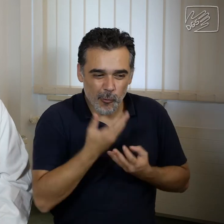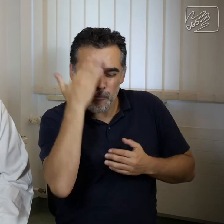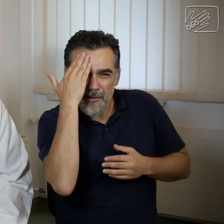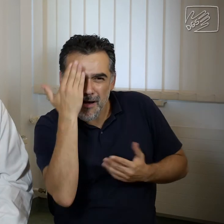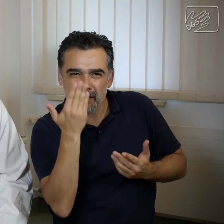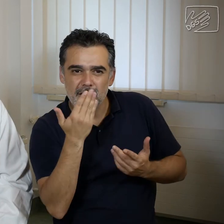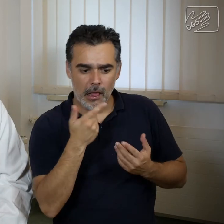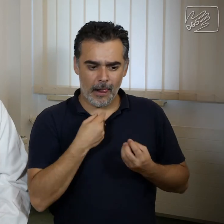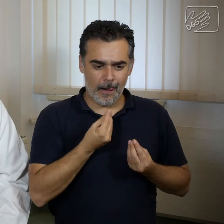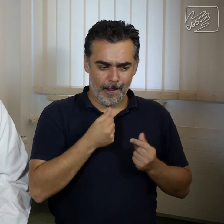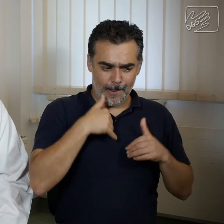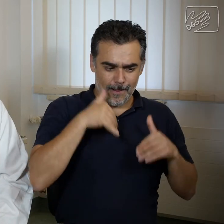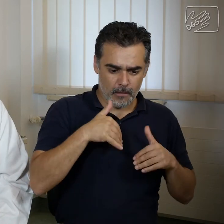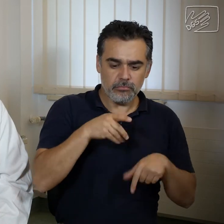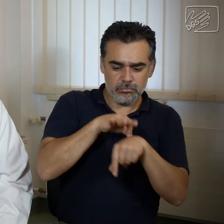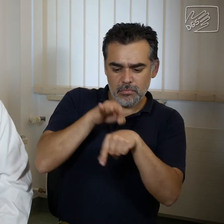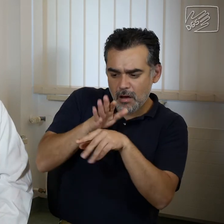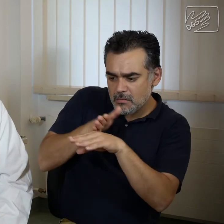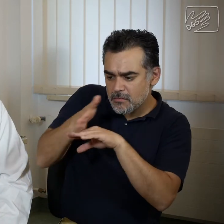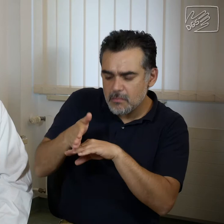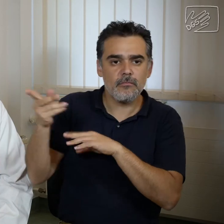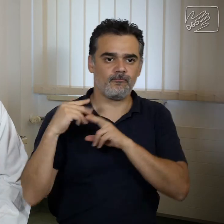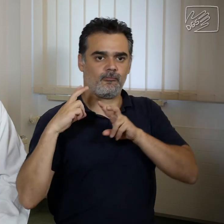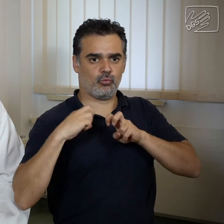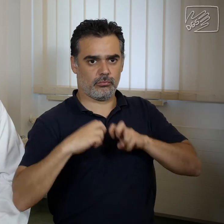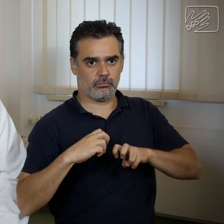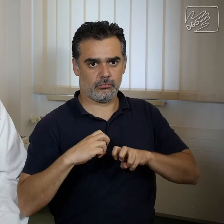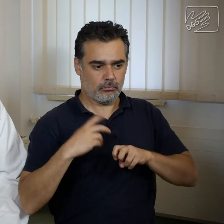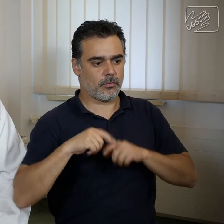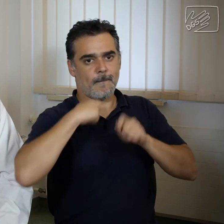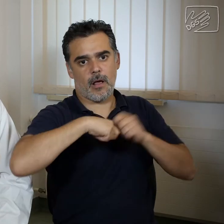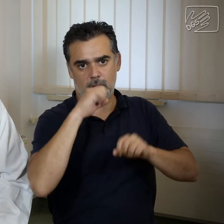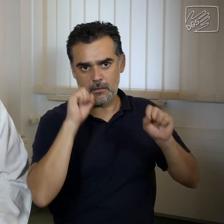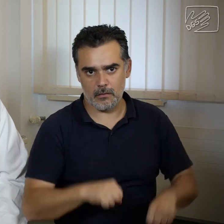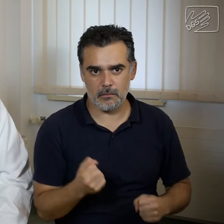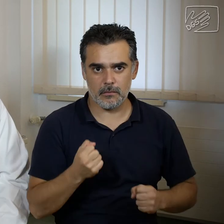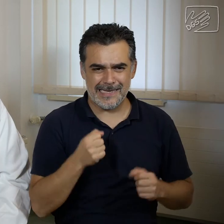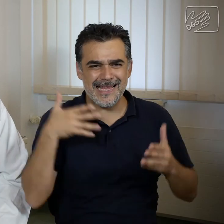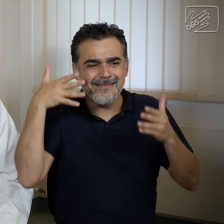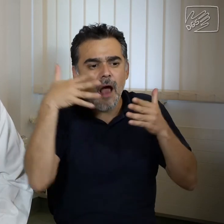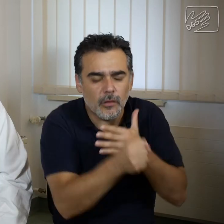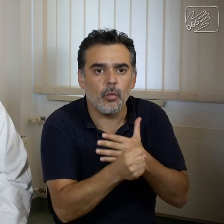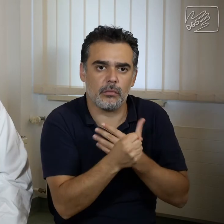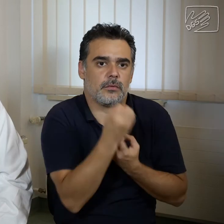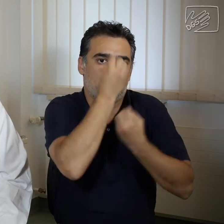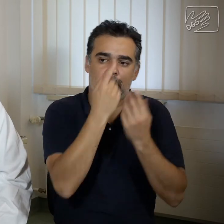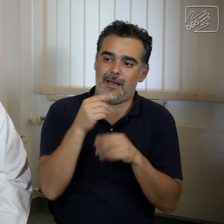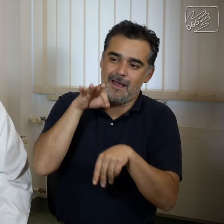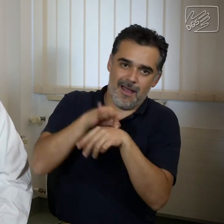untersuchen lasst und wenn ihr gegebenenfalls euch behandeln lasst. Die Diagnose wird ein Arzt stellen und der Arzt wird zu euch zum Beispiel